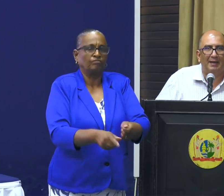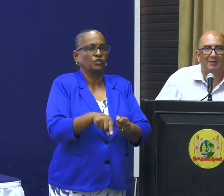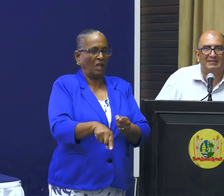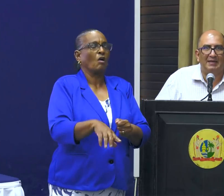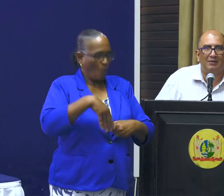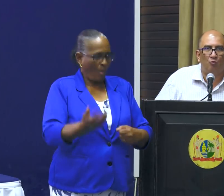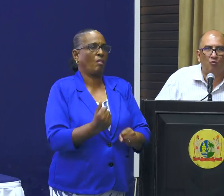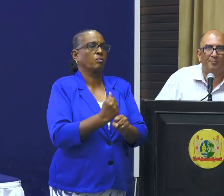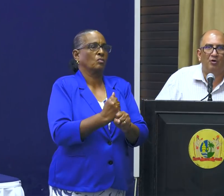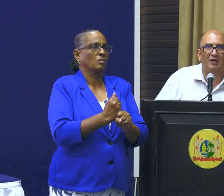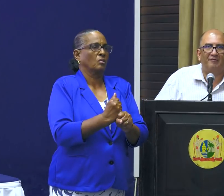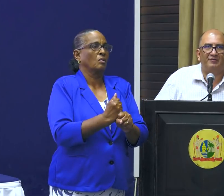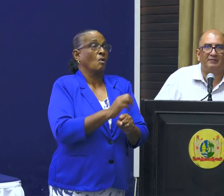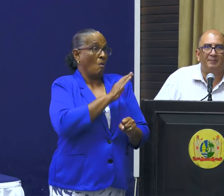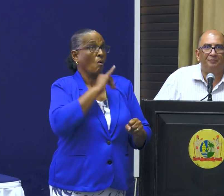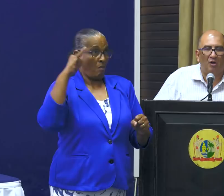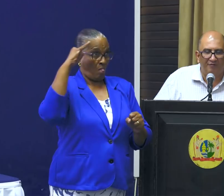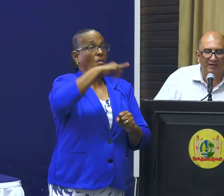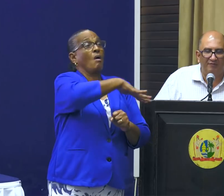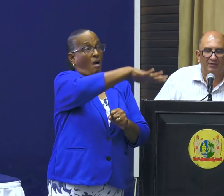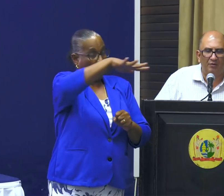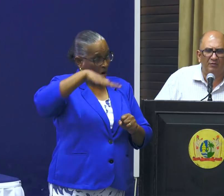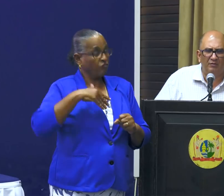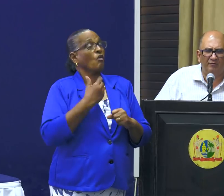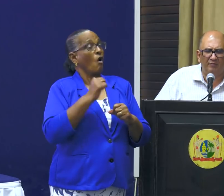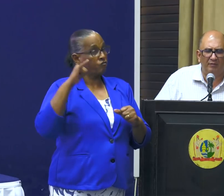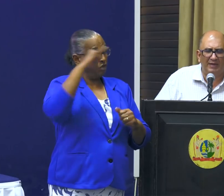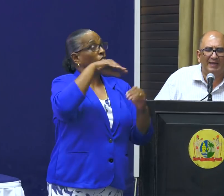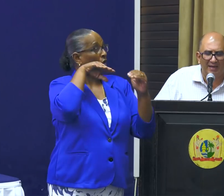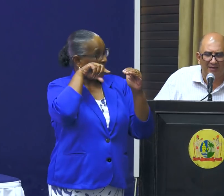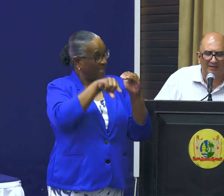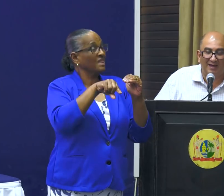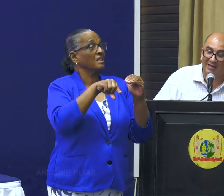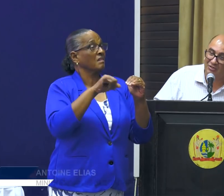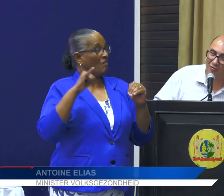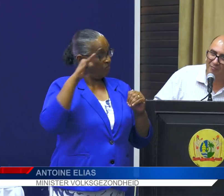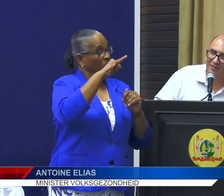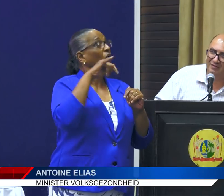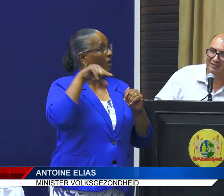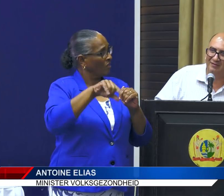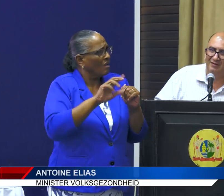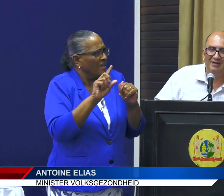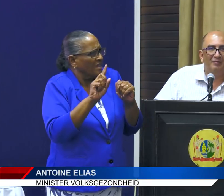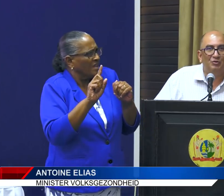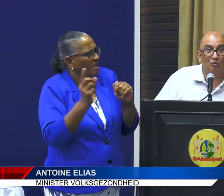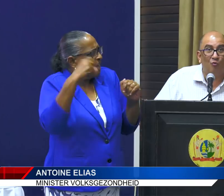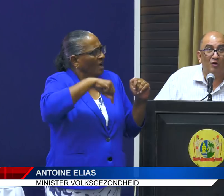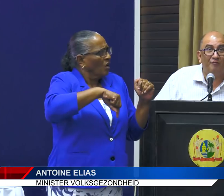dan wel gedaan want je krijgt ook op de luchtavond of in het vliegtuig. Nee, ik denk dat als je komt